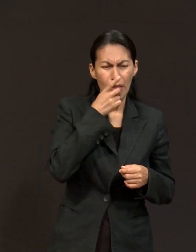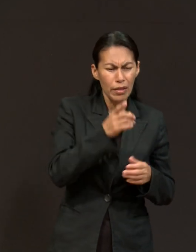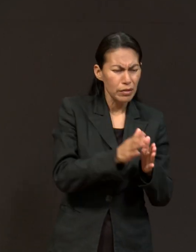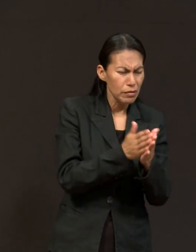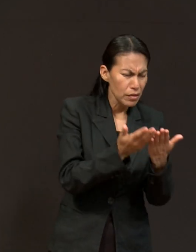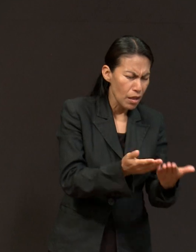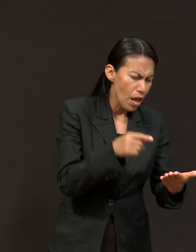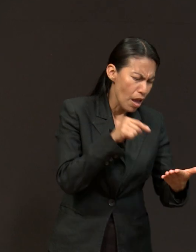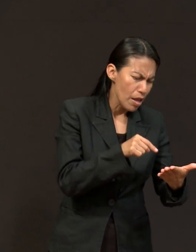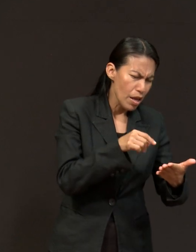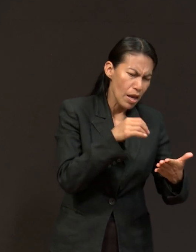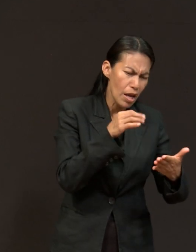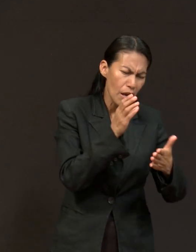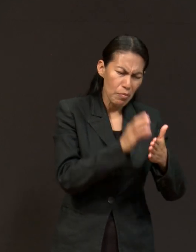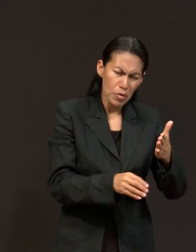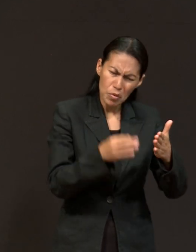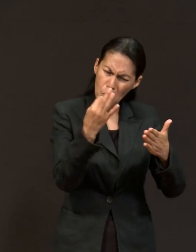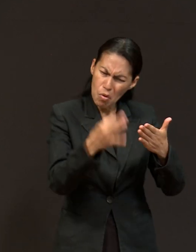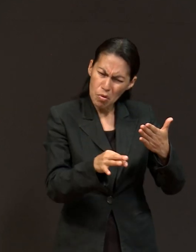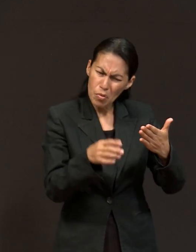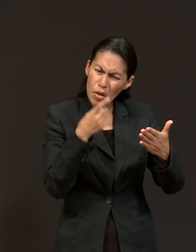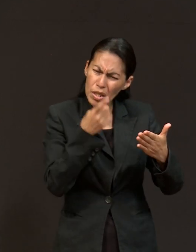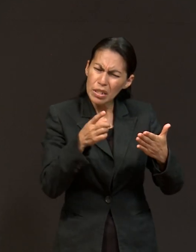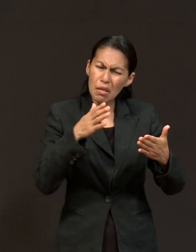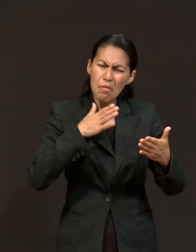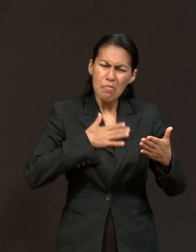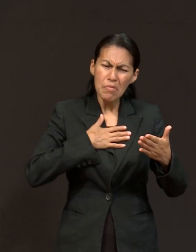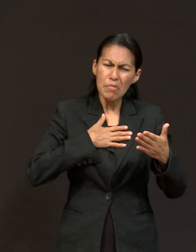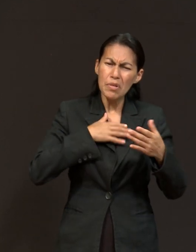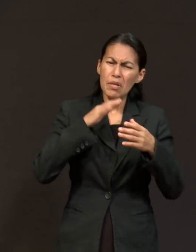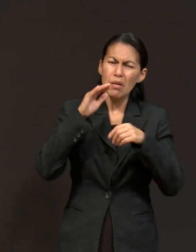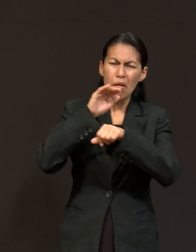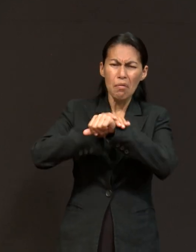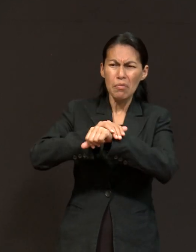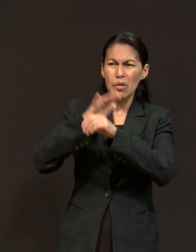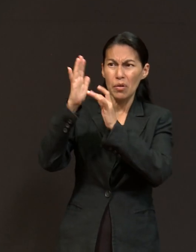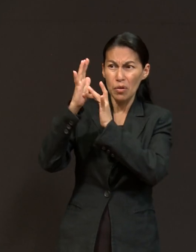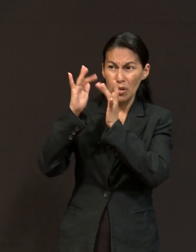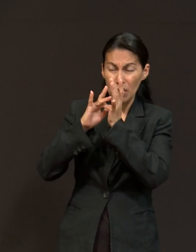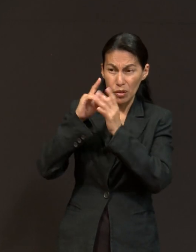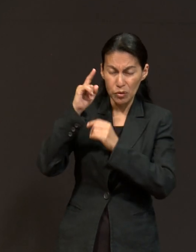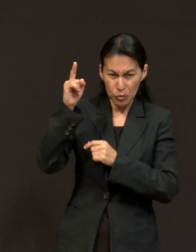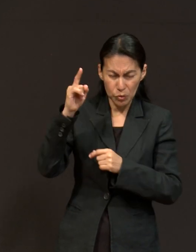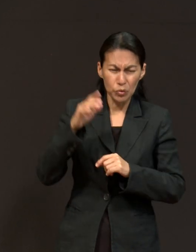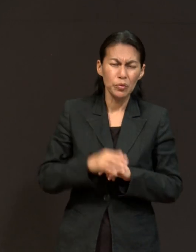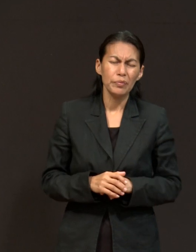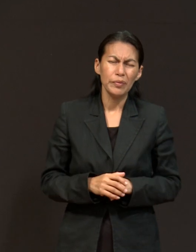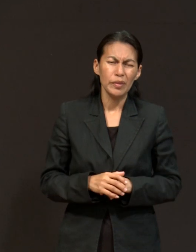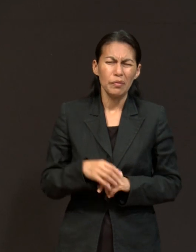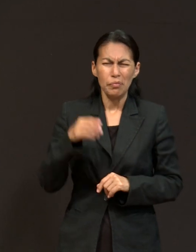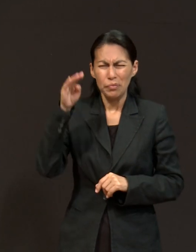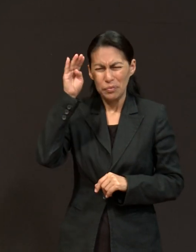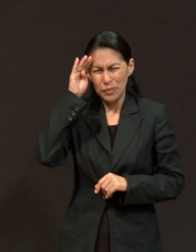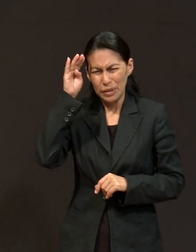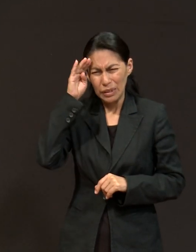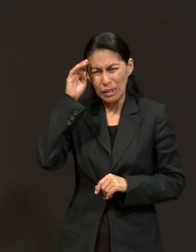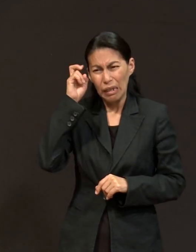Entonces dije, pues ¿cómo lo puedo hacer para que yo sienta que Jesús es mi amigo? Muy probablemente por ahí está la respuesta de una vida de oración y fe.